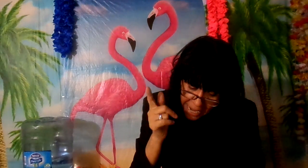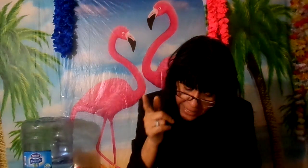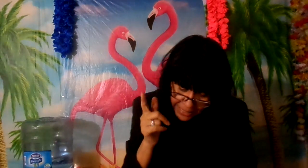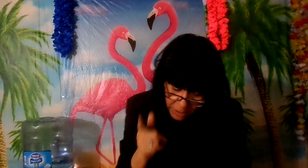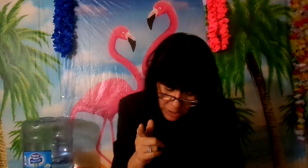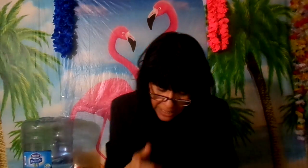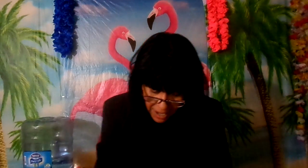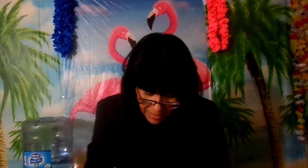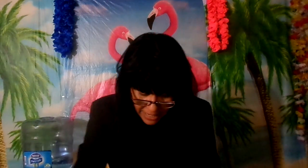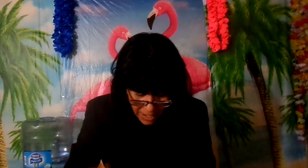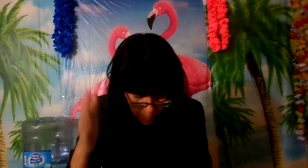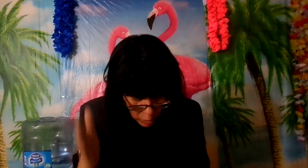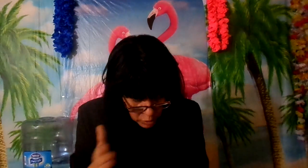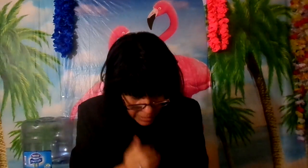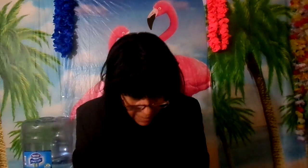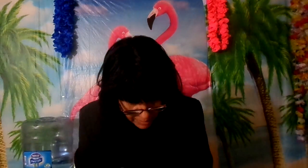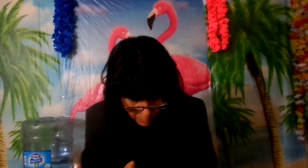ángel de Dios será abrir el pozo del abismo